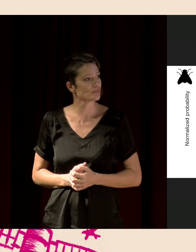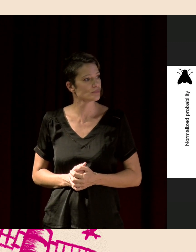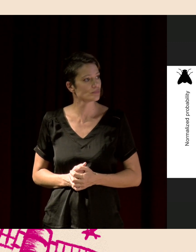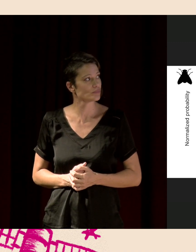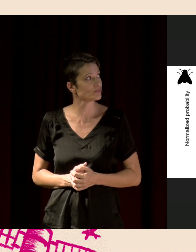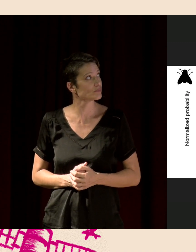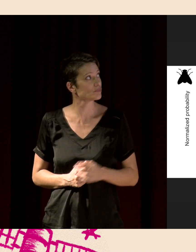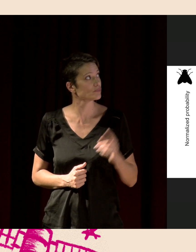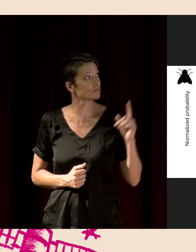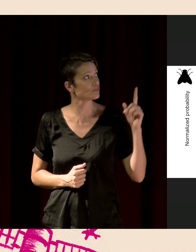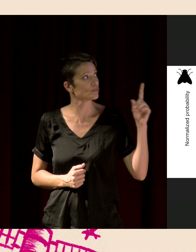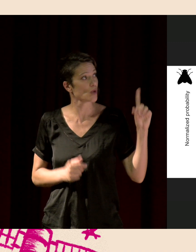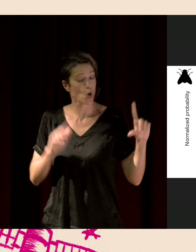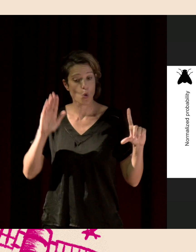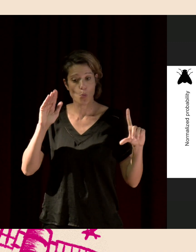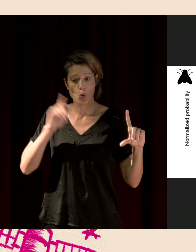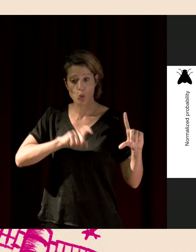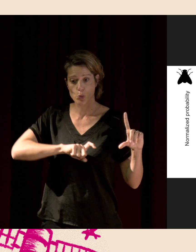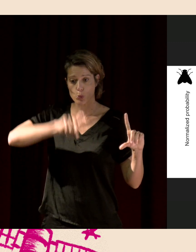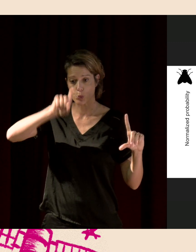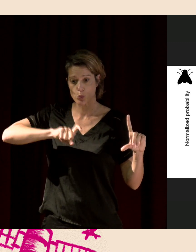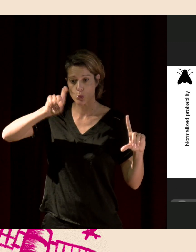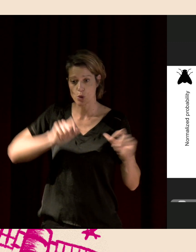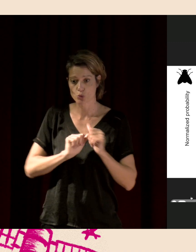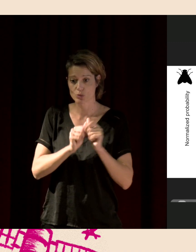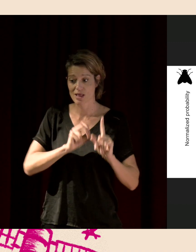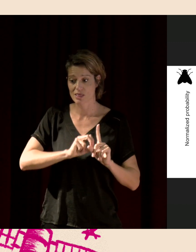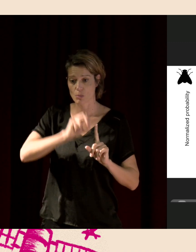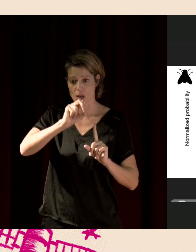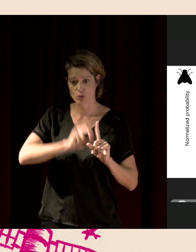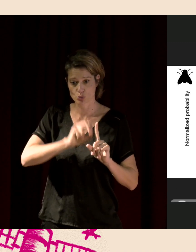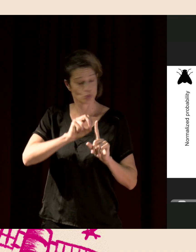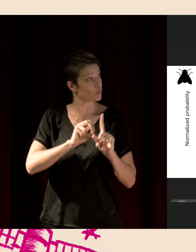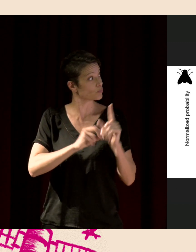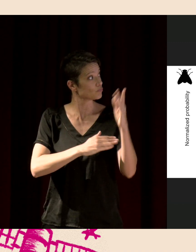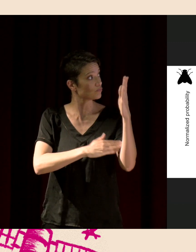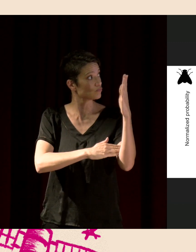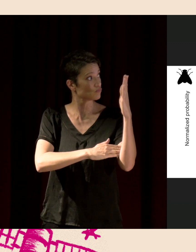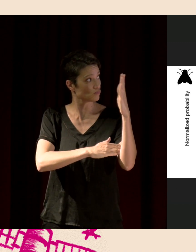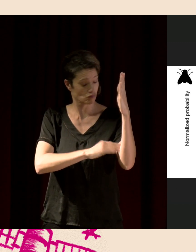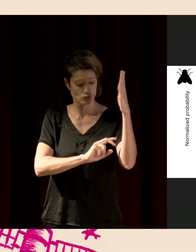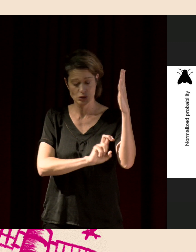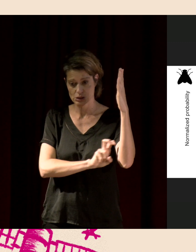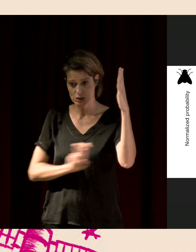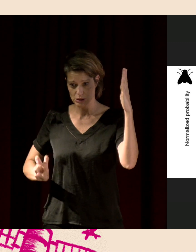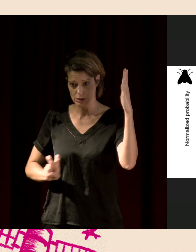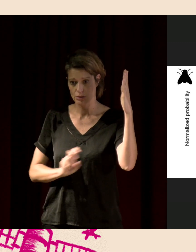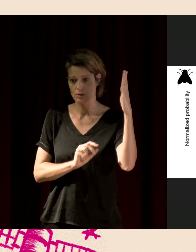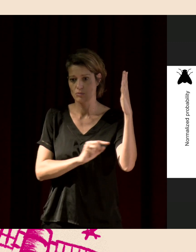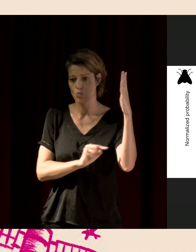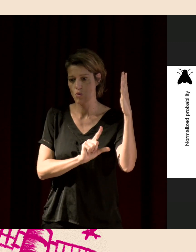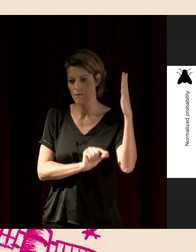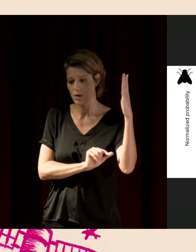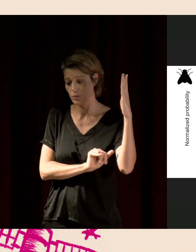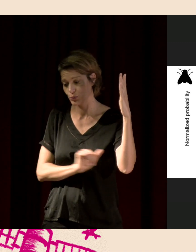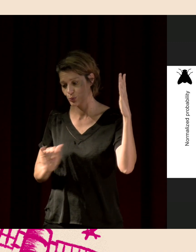détections ici, qui est représenté en bleu, en fonction de la température. Vous avez la température en bas, entre moins 20 et plus 40 degrés, et vous